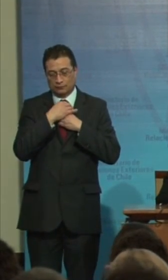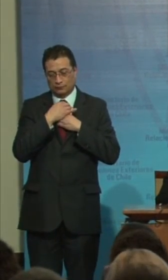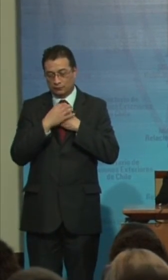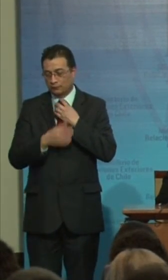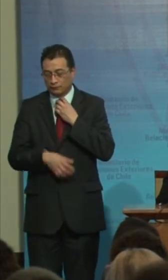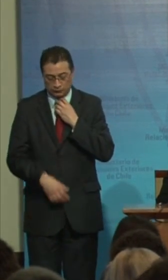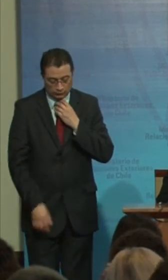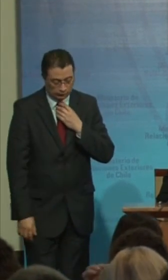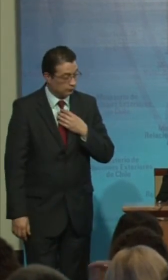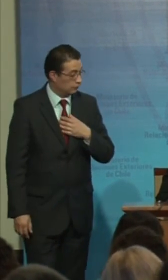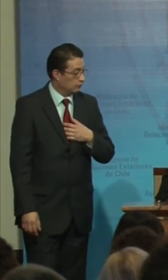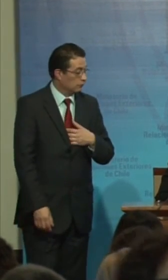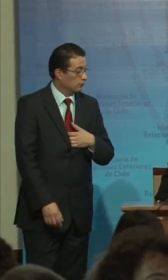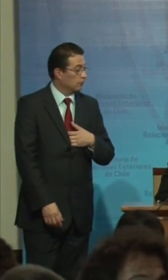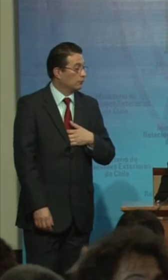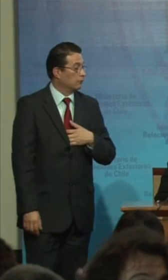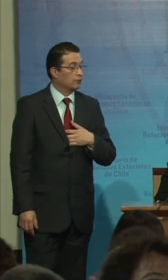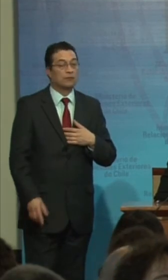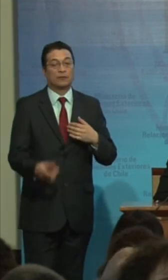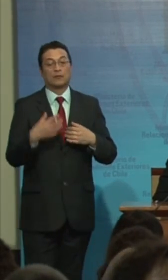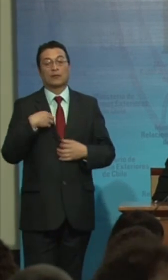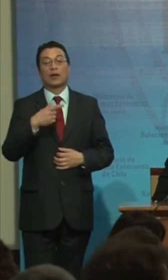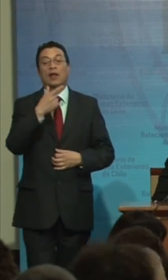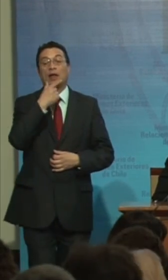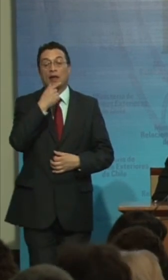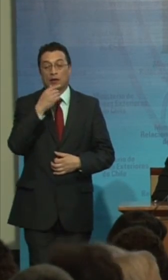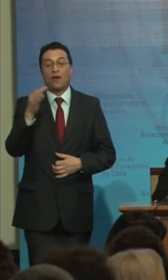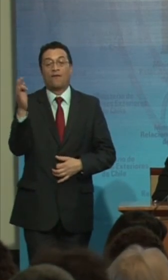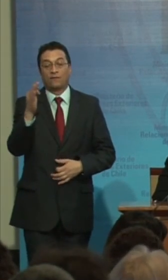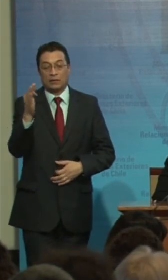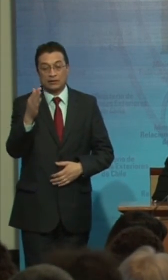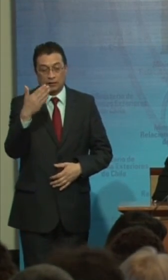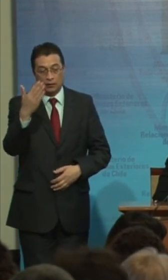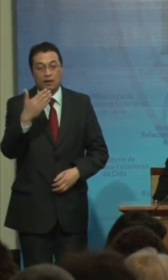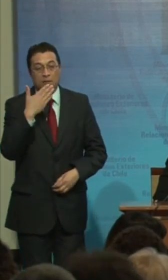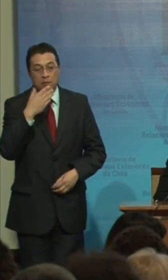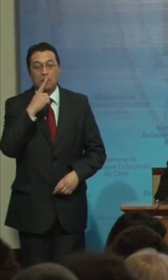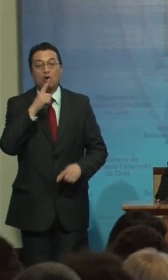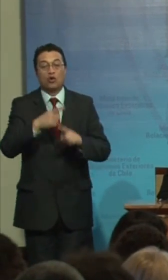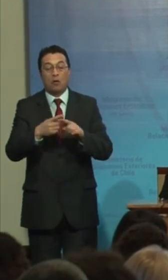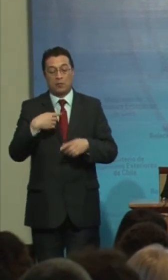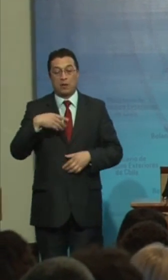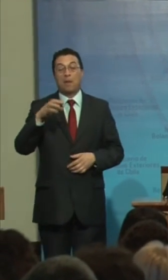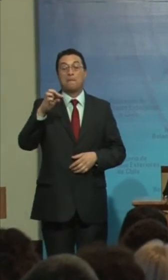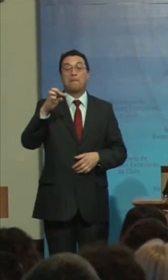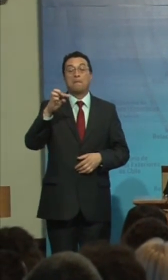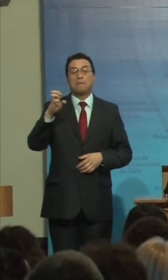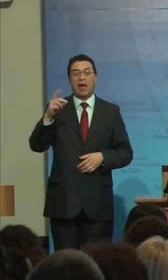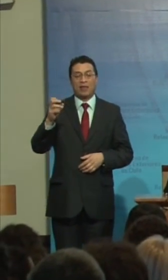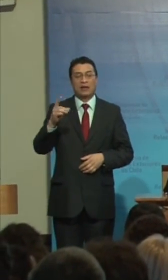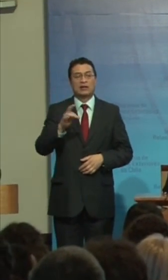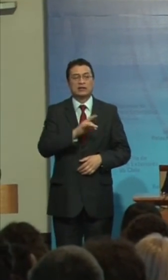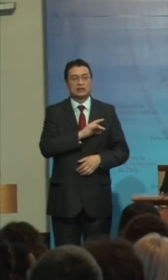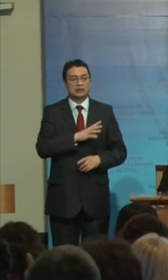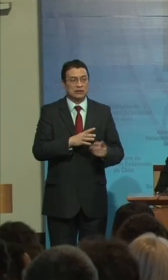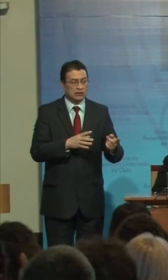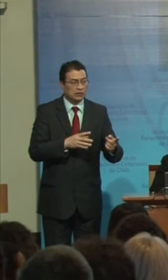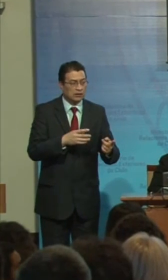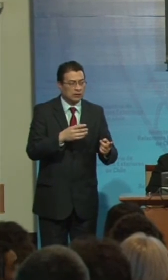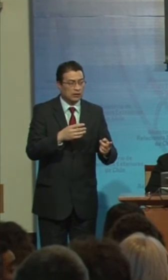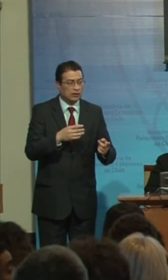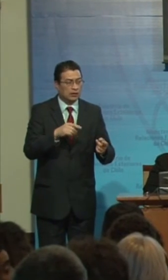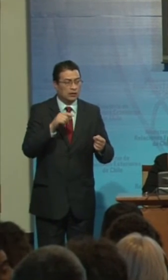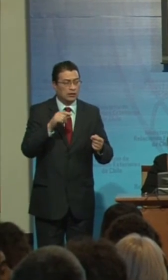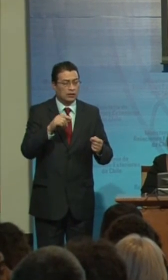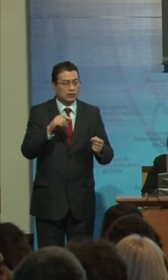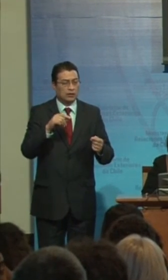Don Enrique Un minuto Quiero felicitar En nombre de Riadis Pero también En nombre de un padre De Chile De Corfauzán Chilena También en